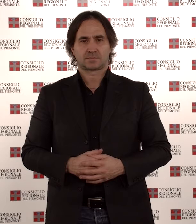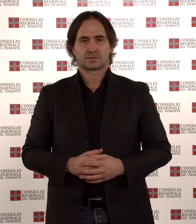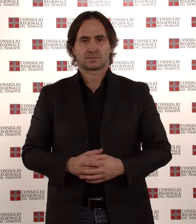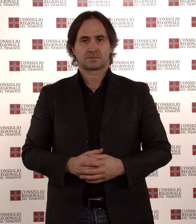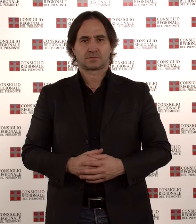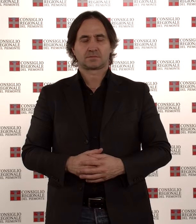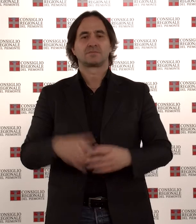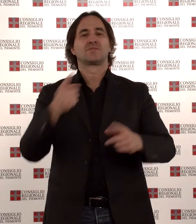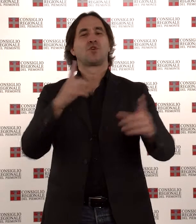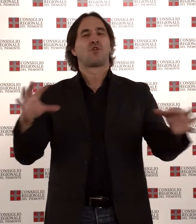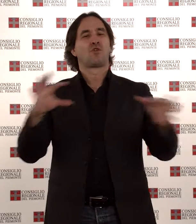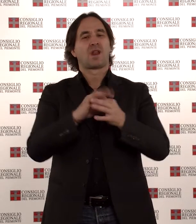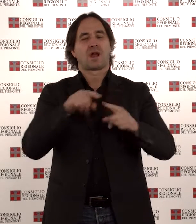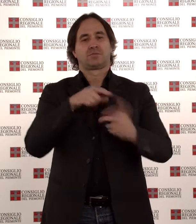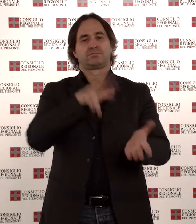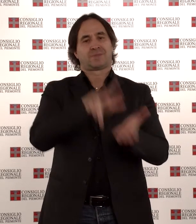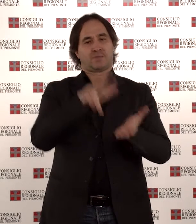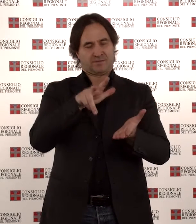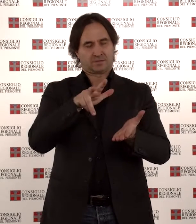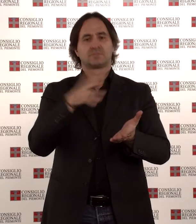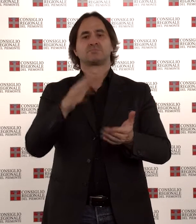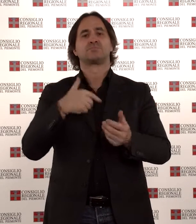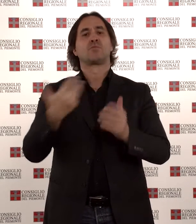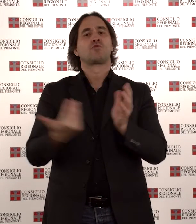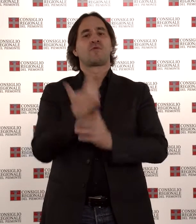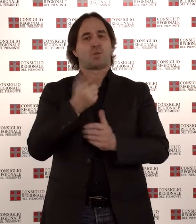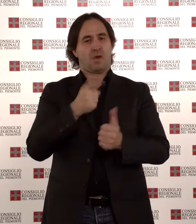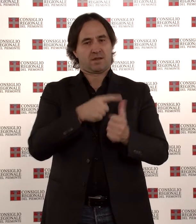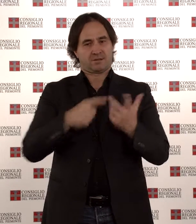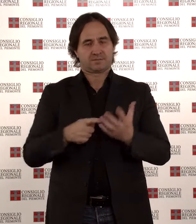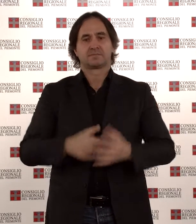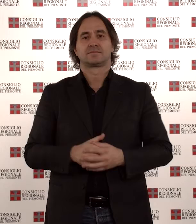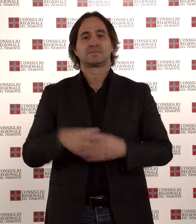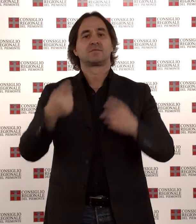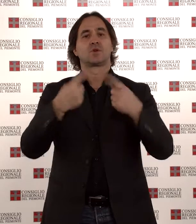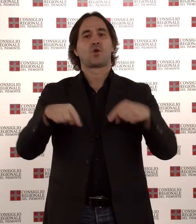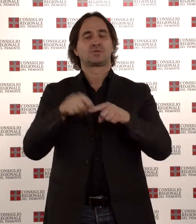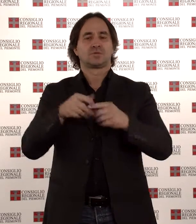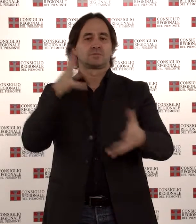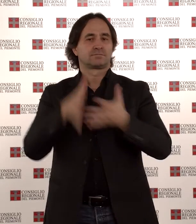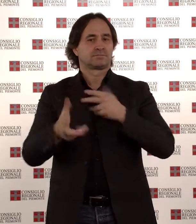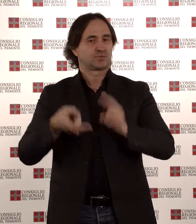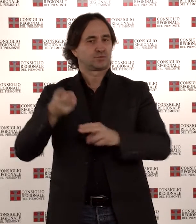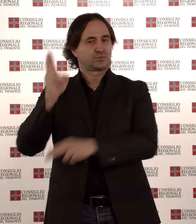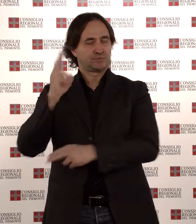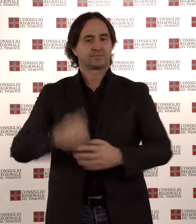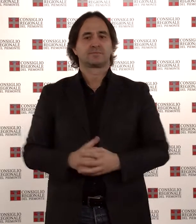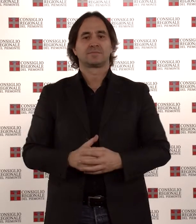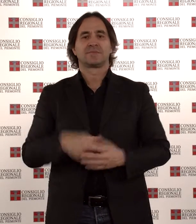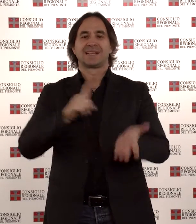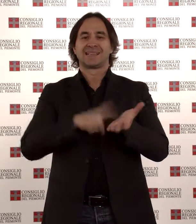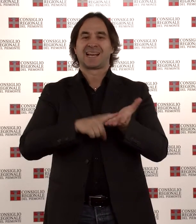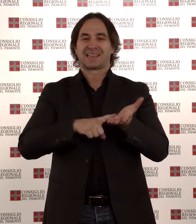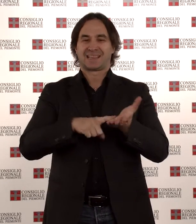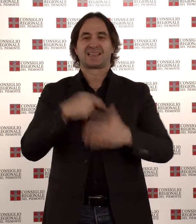Approvato il collegato. Le novità. Consiglio sempre più trasparente. I diritti umani in